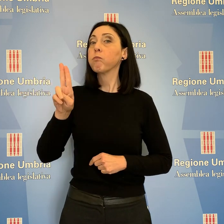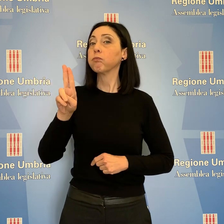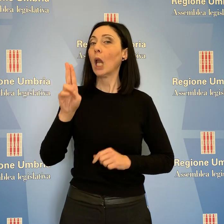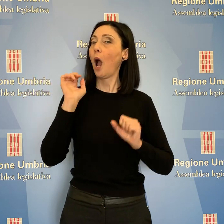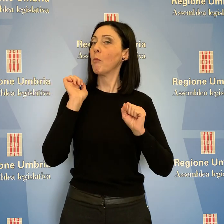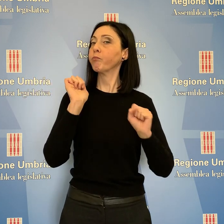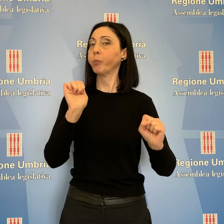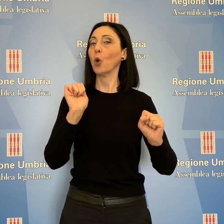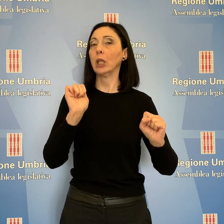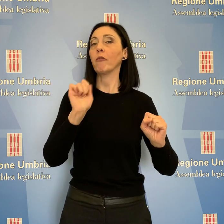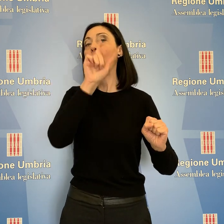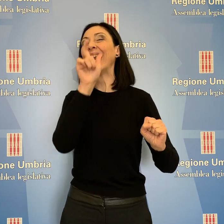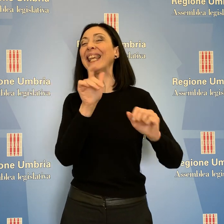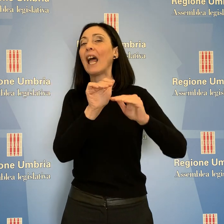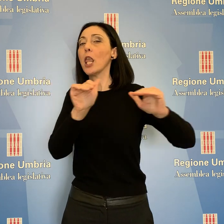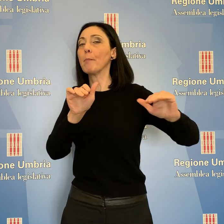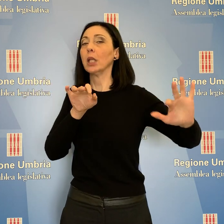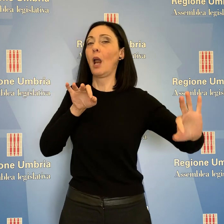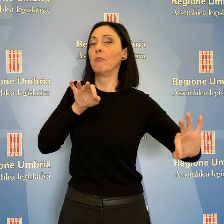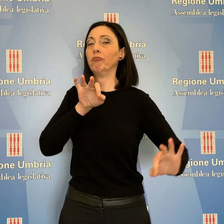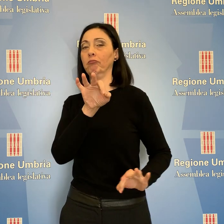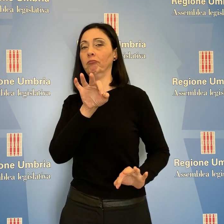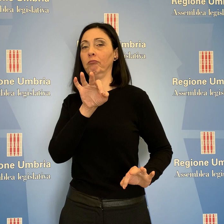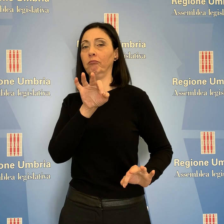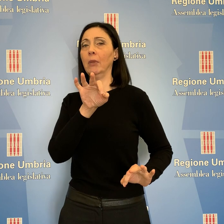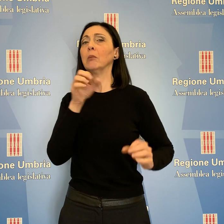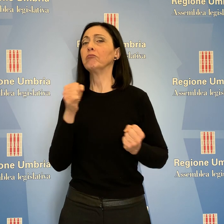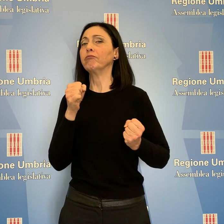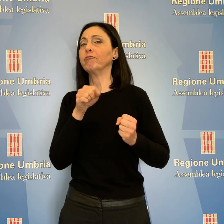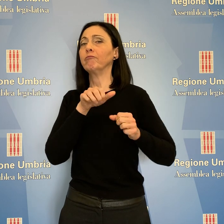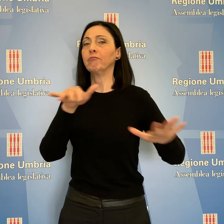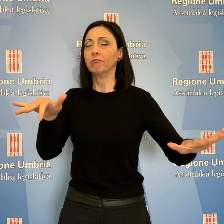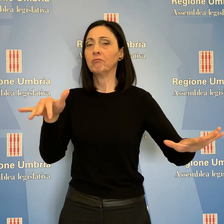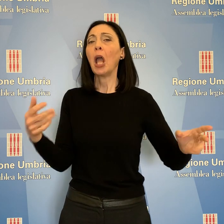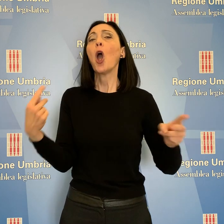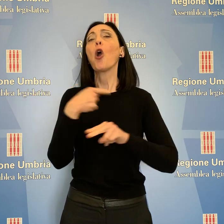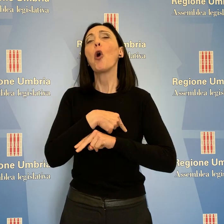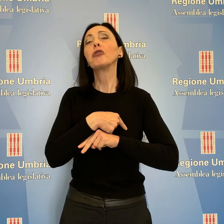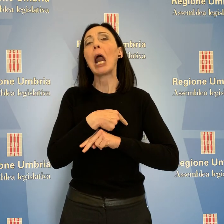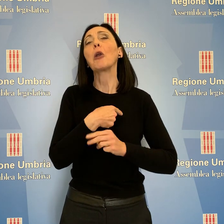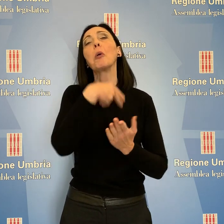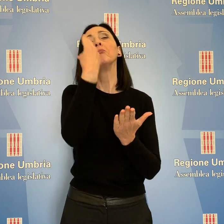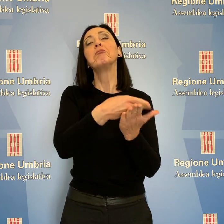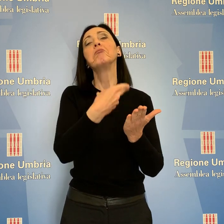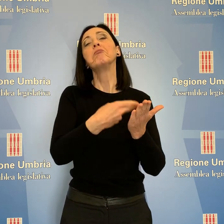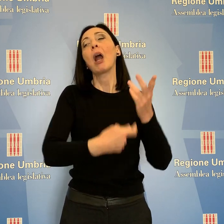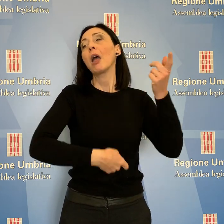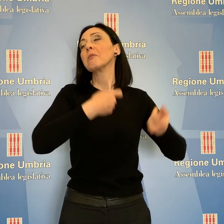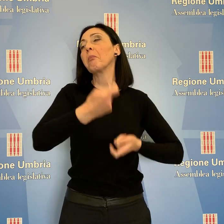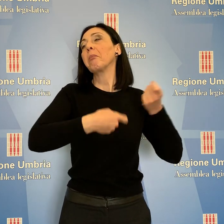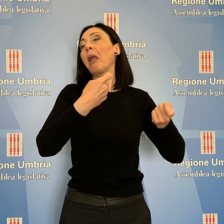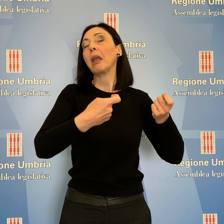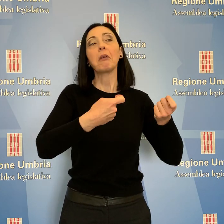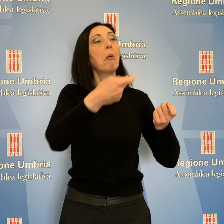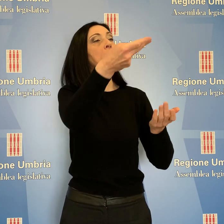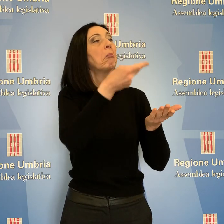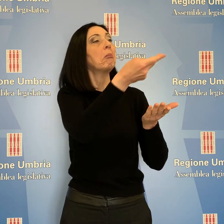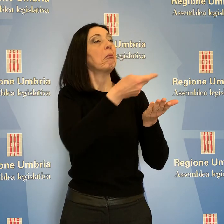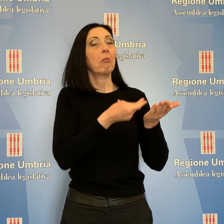proposta per l'Italia mediana, mentre ci siamo limitati a redigire un elenco della spesa in cui abbiamo inserito temi del tutto assenti